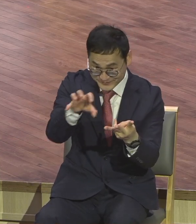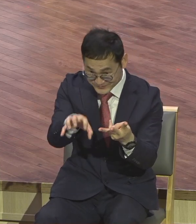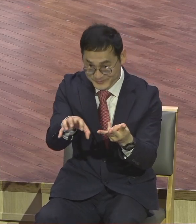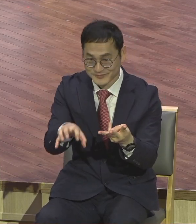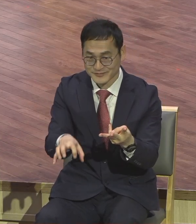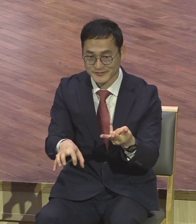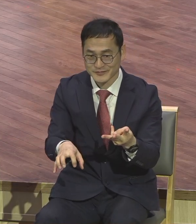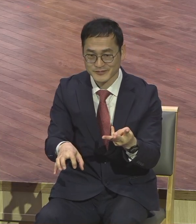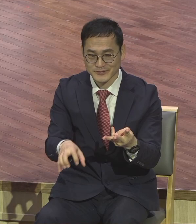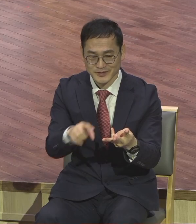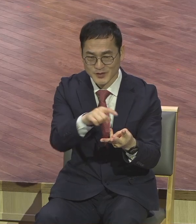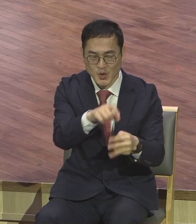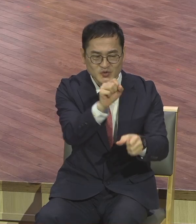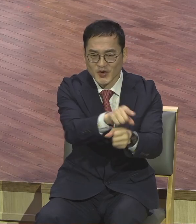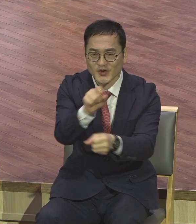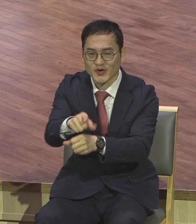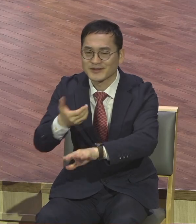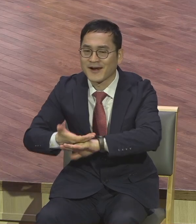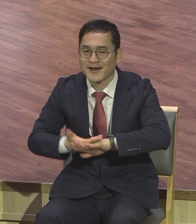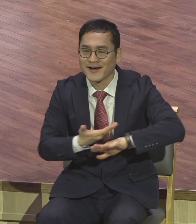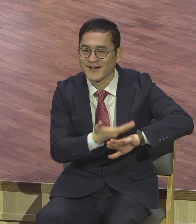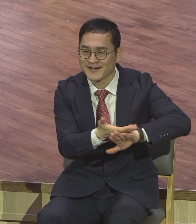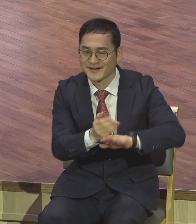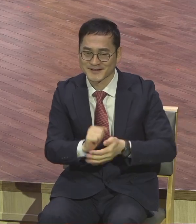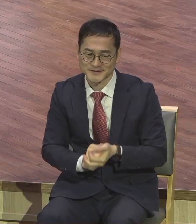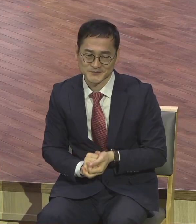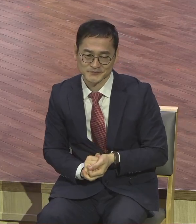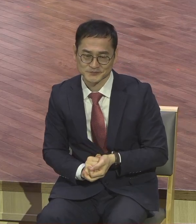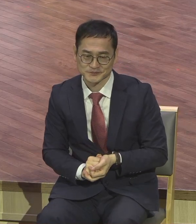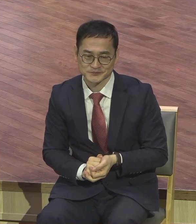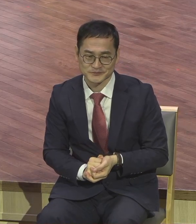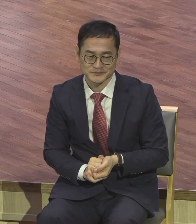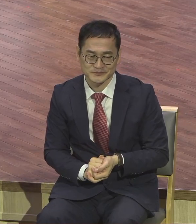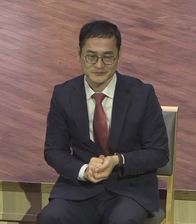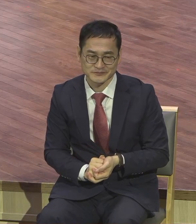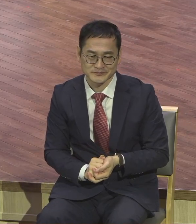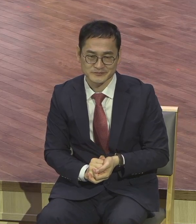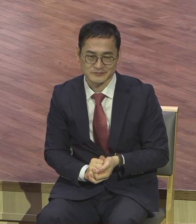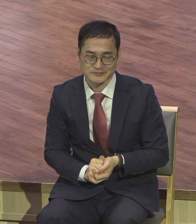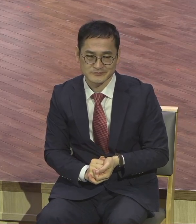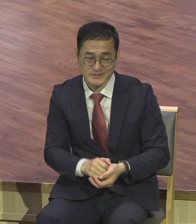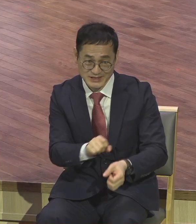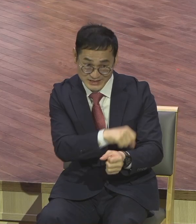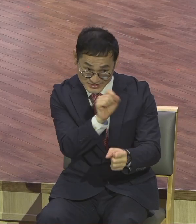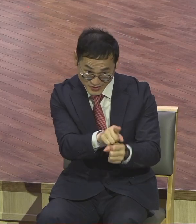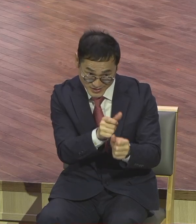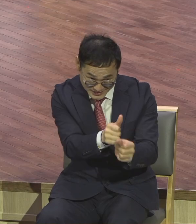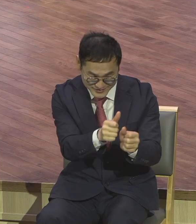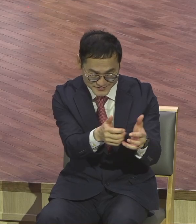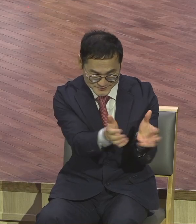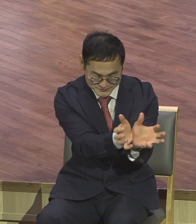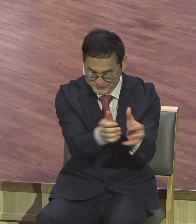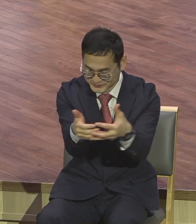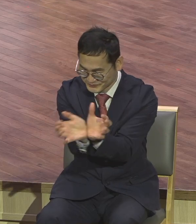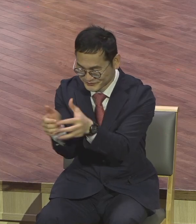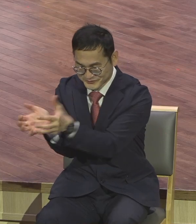효과적으로 그렇게 할 수 있도록 구성되어 있다는 특징이 첫째 그룹은